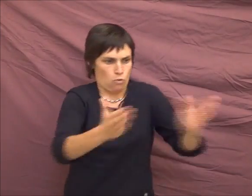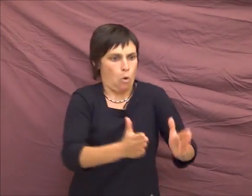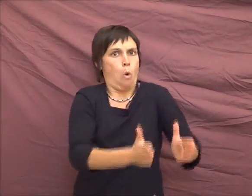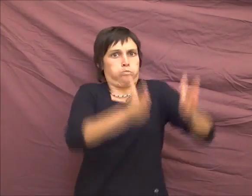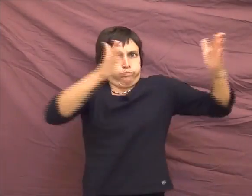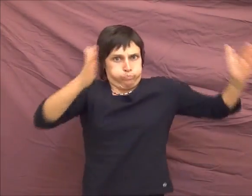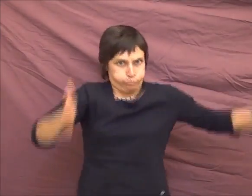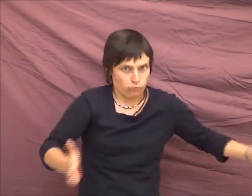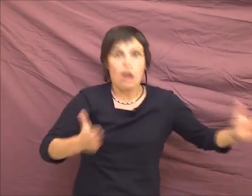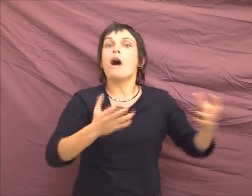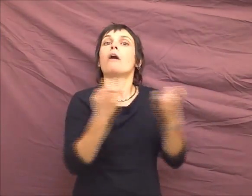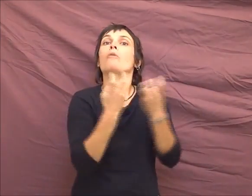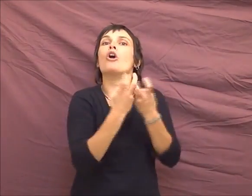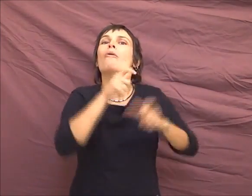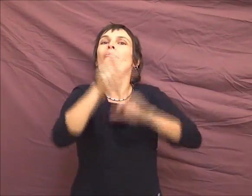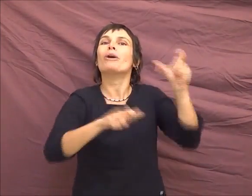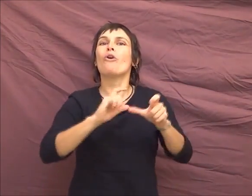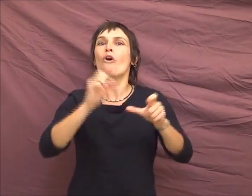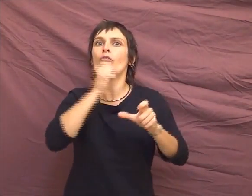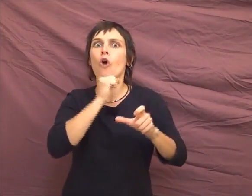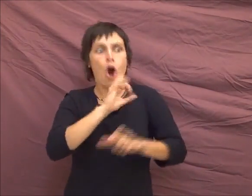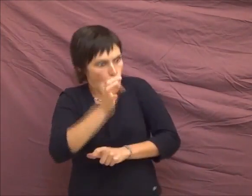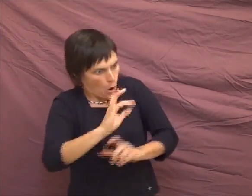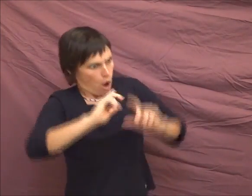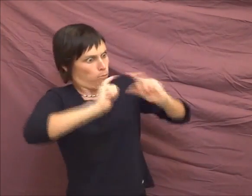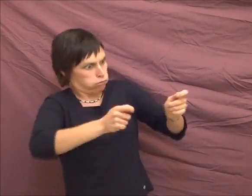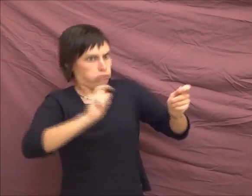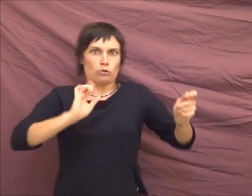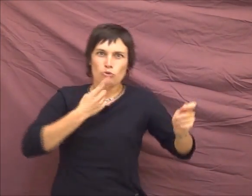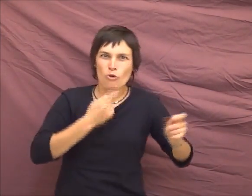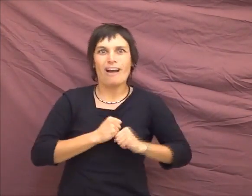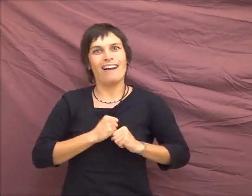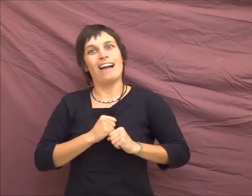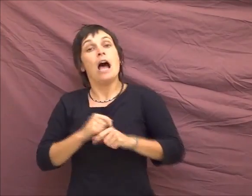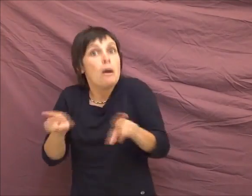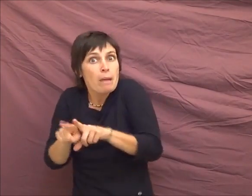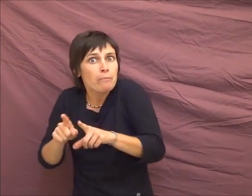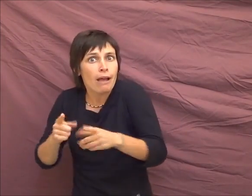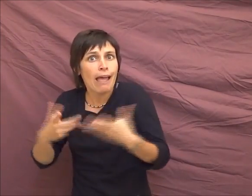les vieux dedans. Les vieux, tout d'un coup, ils sont tous sourds. Donc, les intersexes, vont nous mettre